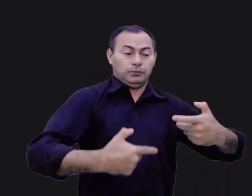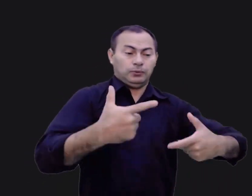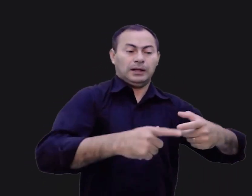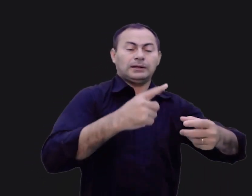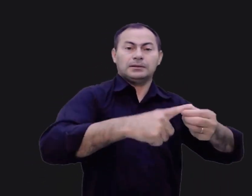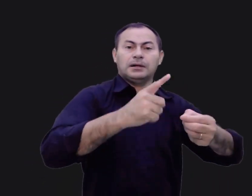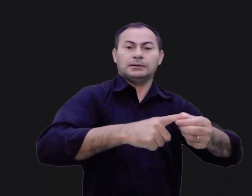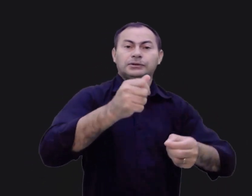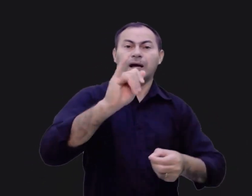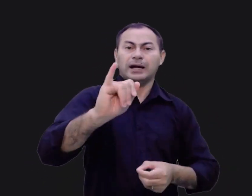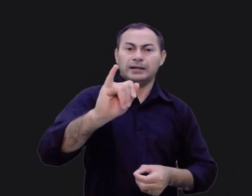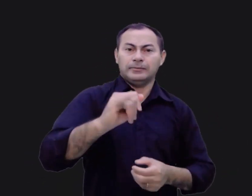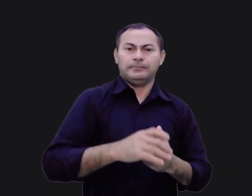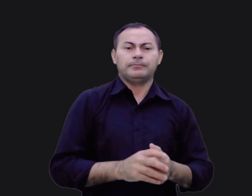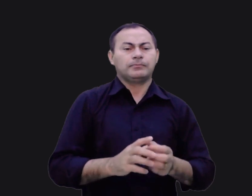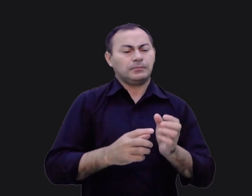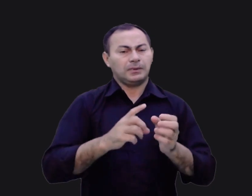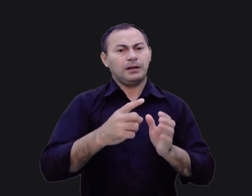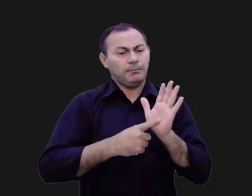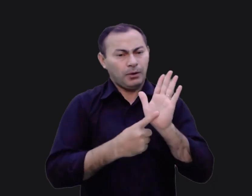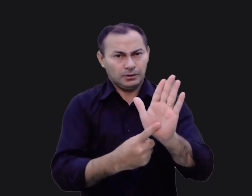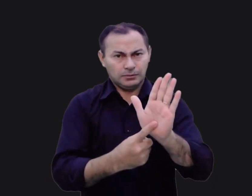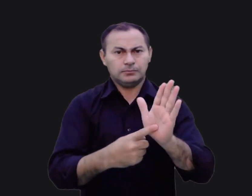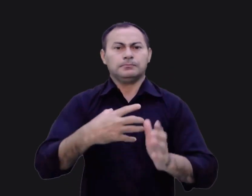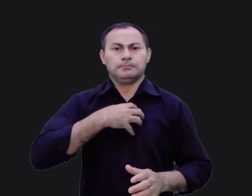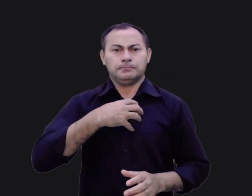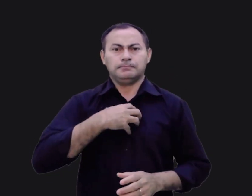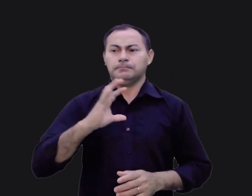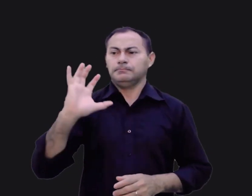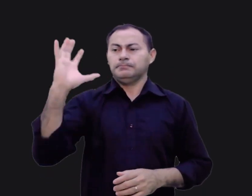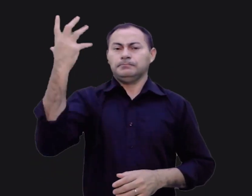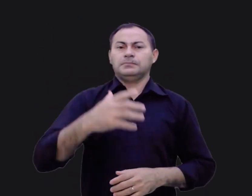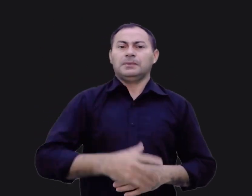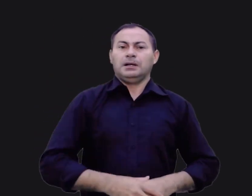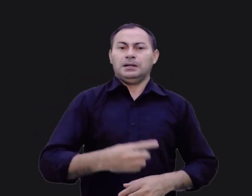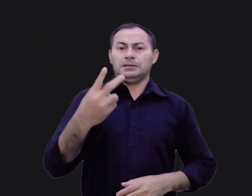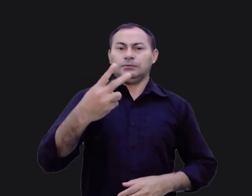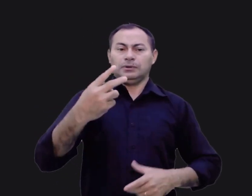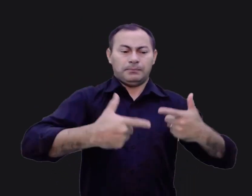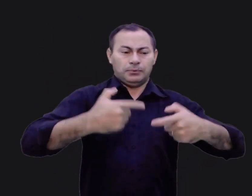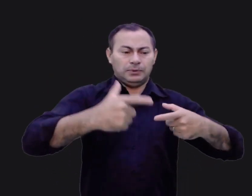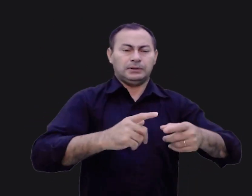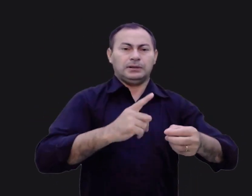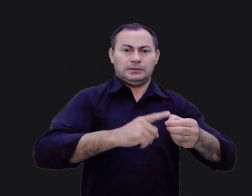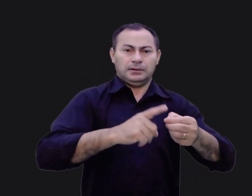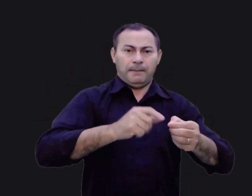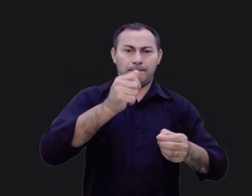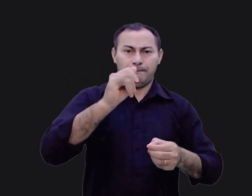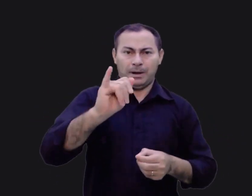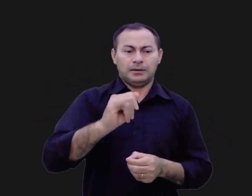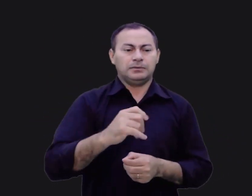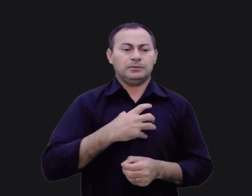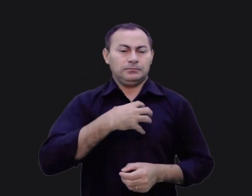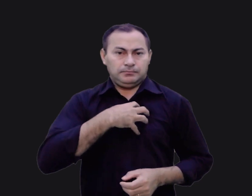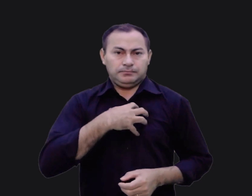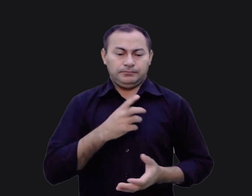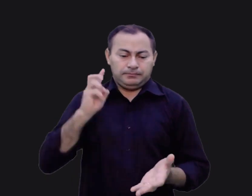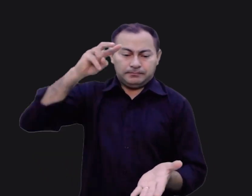Ai é uma ilustração disso. A maneira como aconteceu a segunda batalha de Ai tem mais a ver com o estilo de